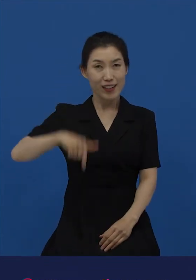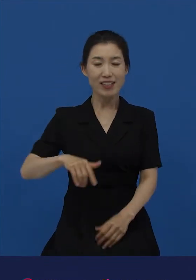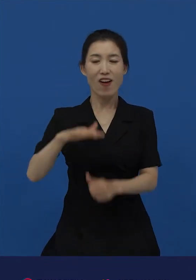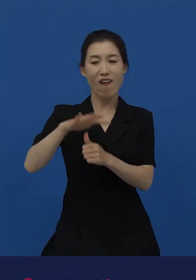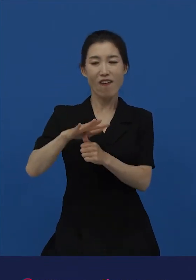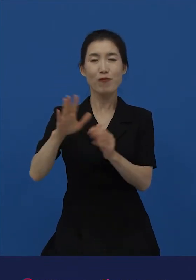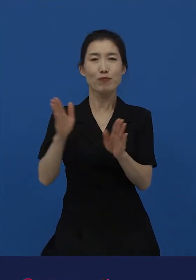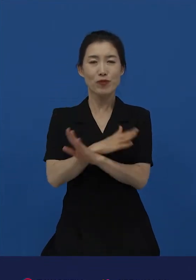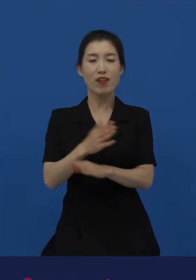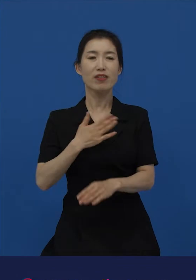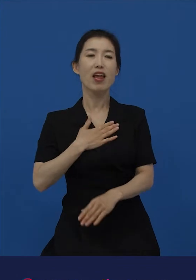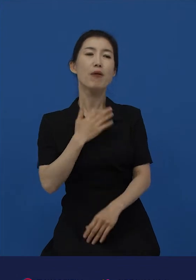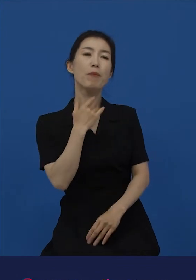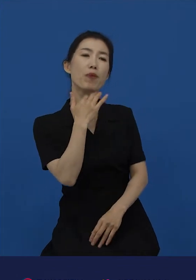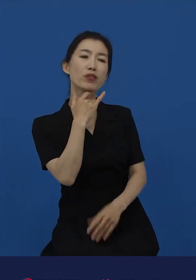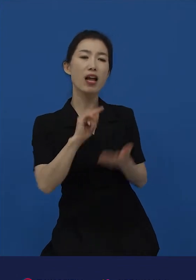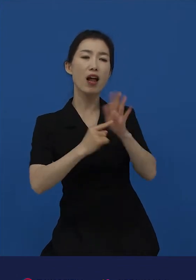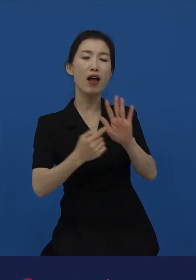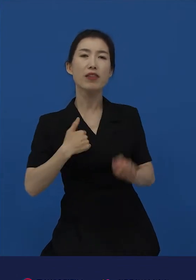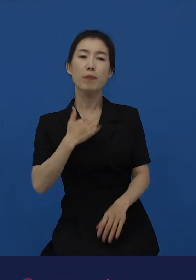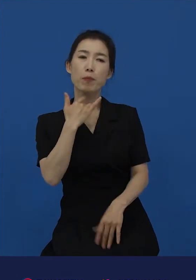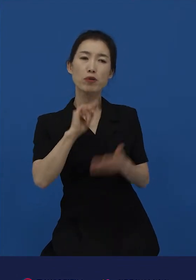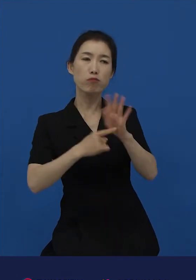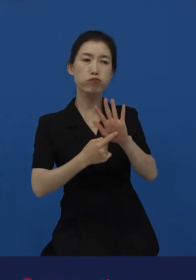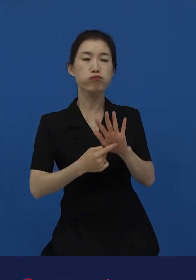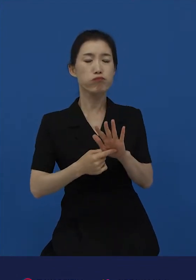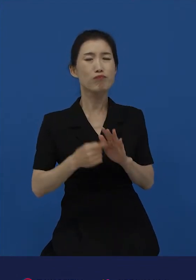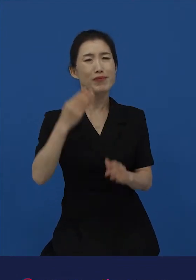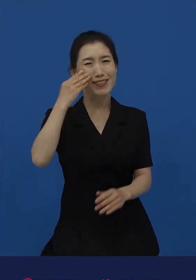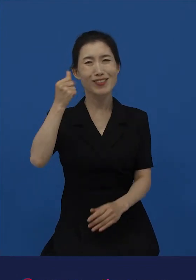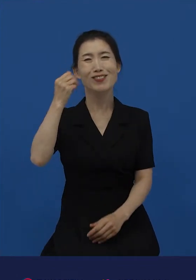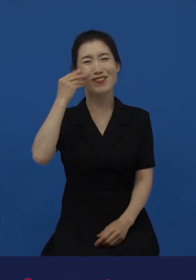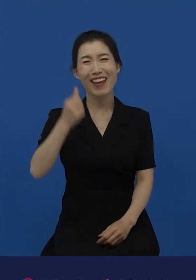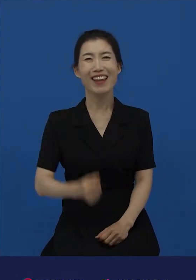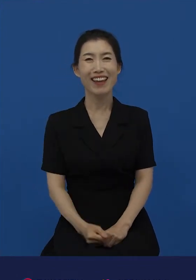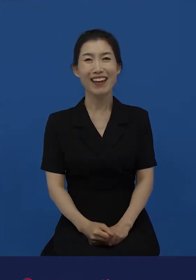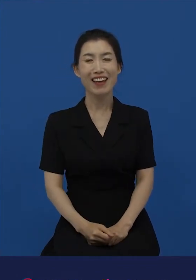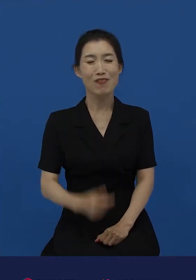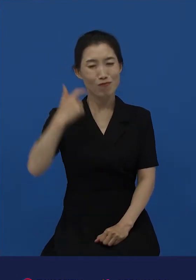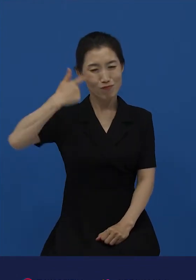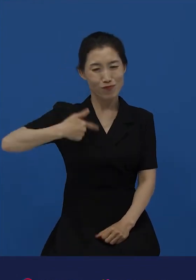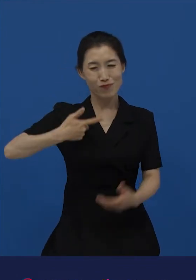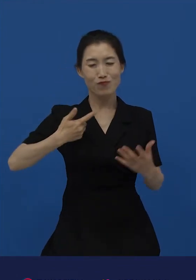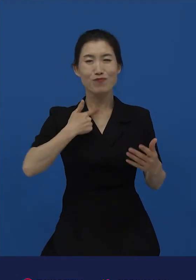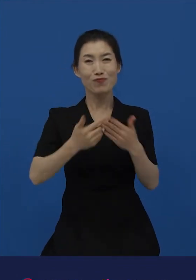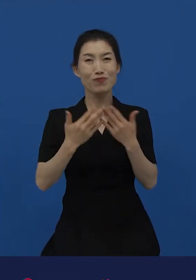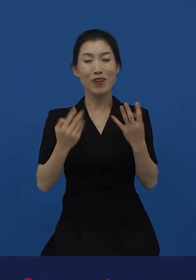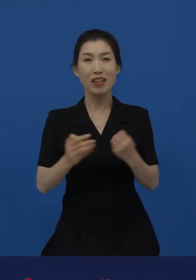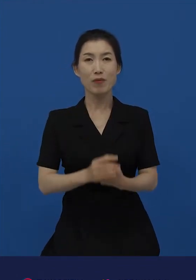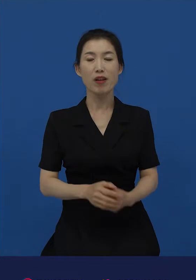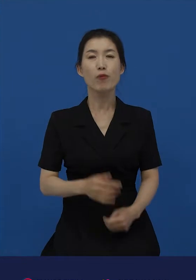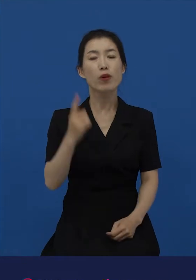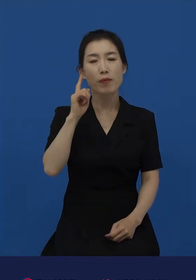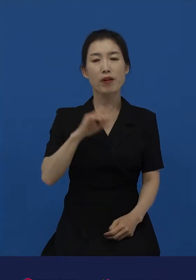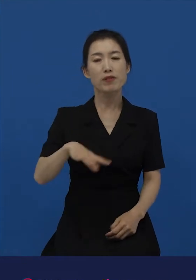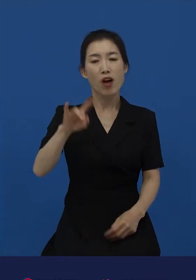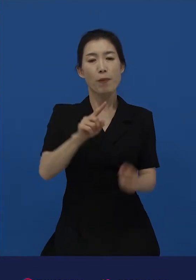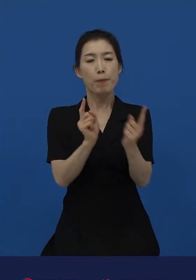부자연스럽지 않습니다. 서로의 나이를 확인하는 것으로부터 초면의 관계가